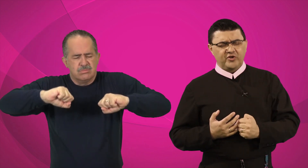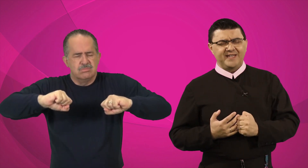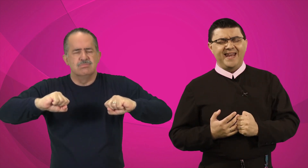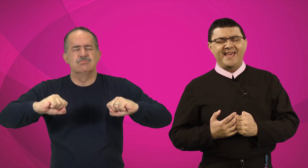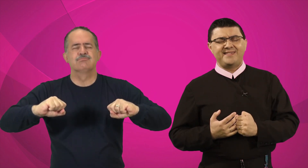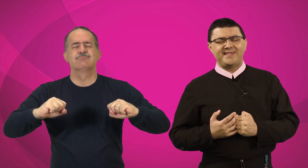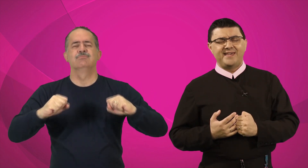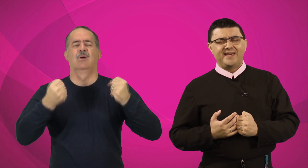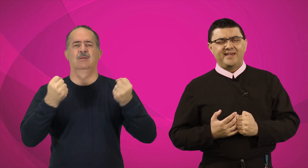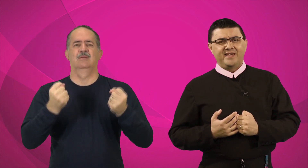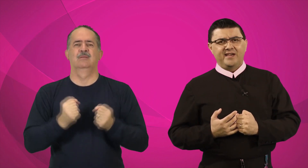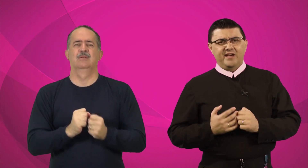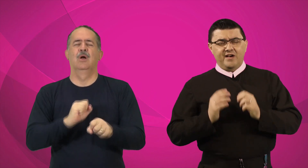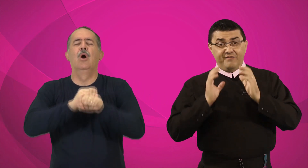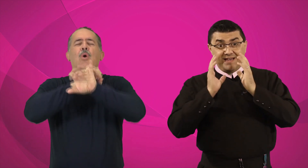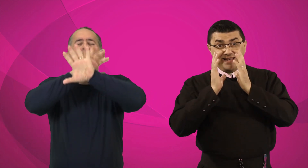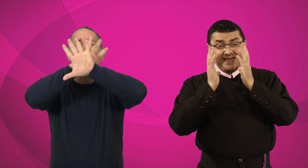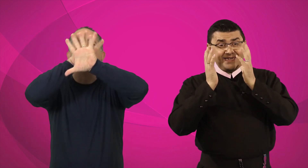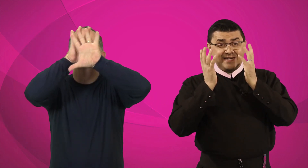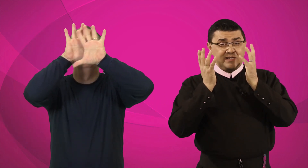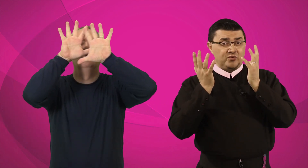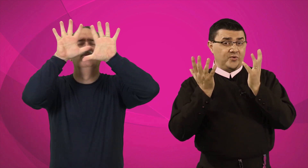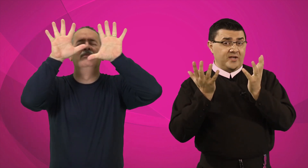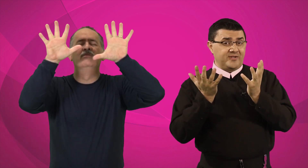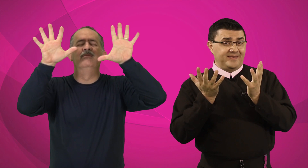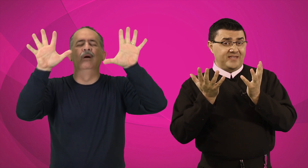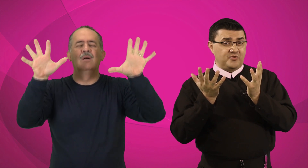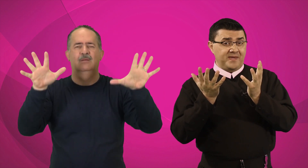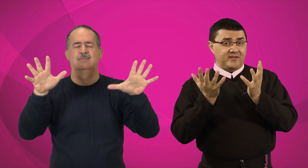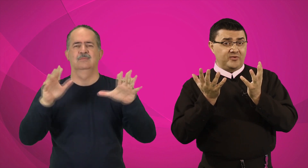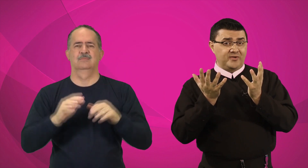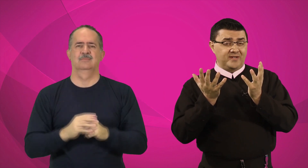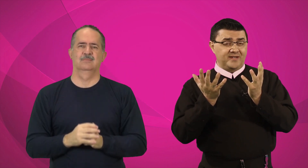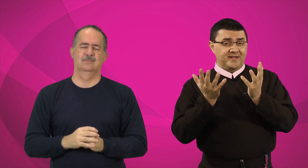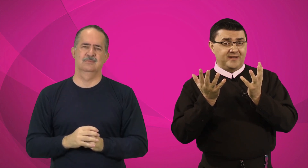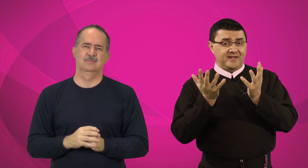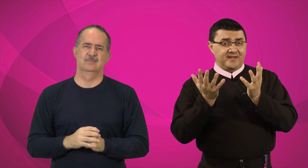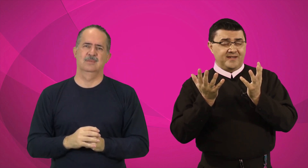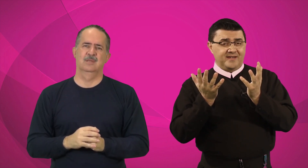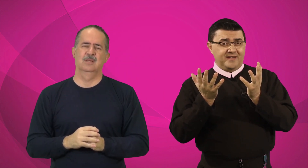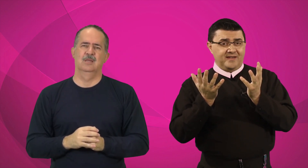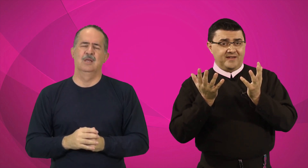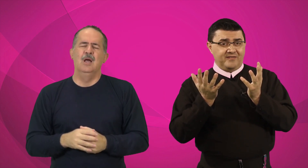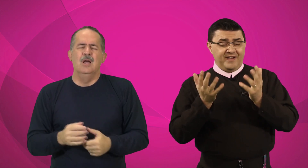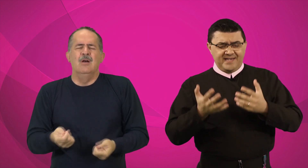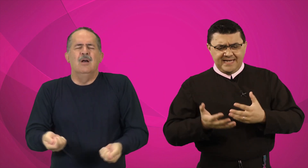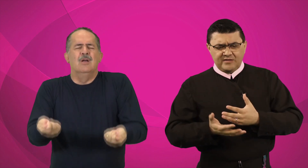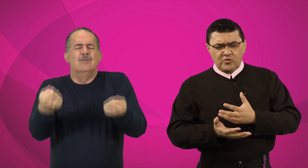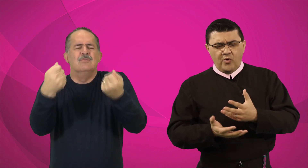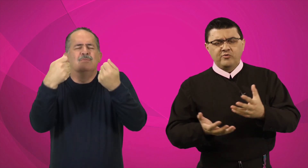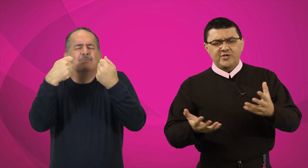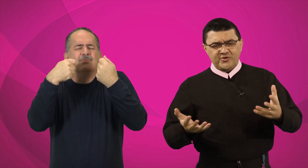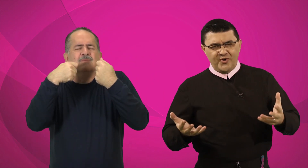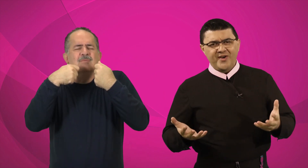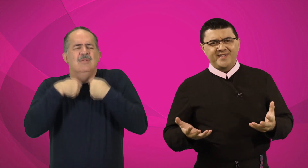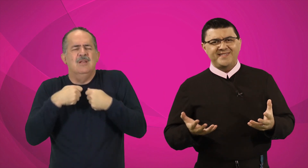fortalece. Vai clareando o nosso entendimento. Vai criando condições